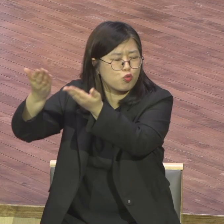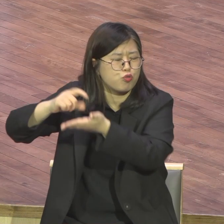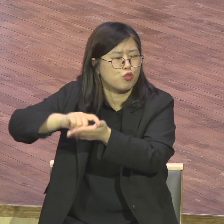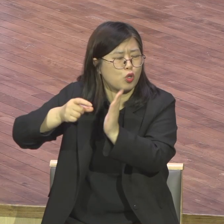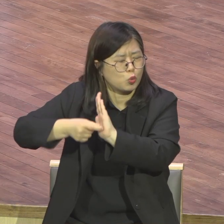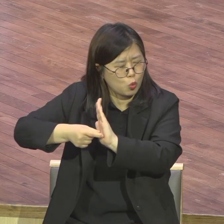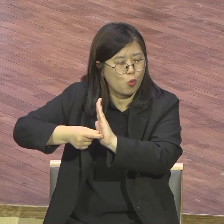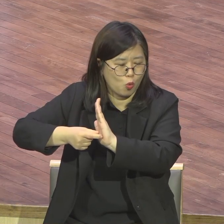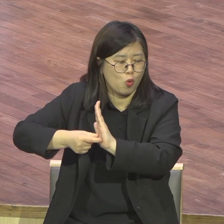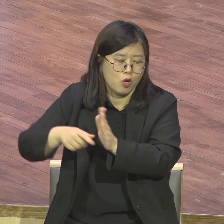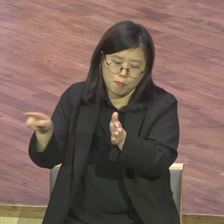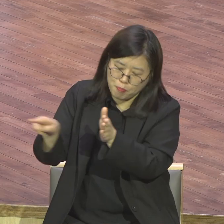그러니까